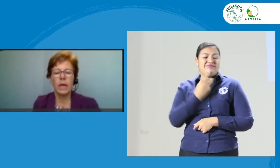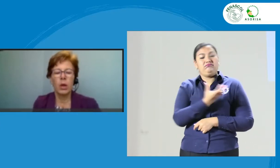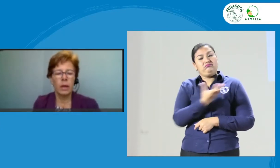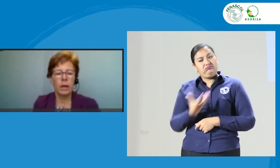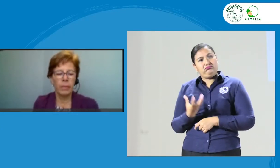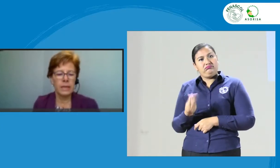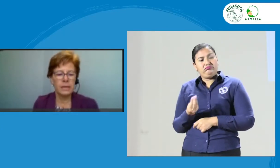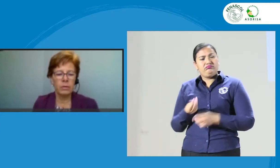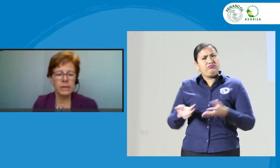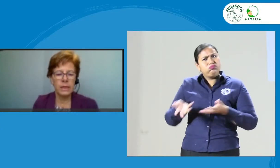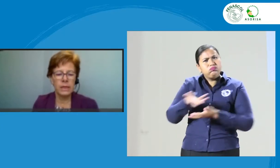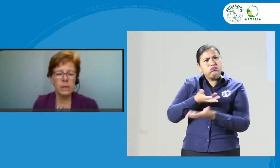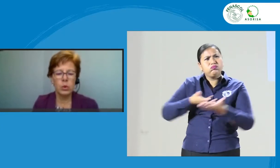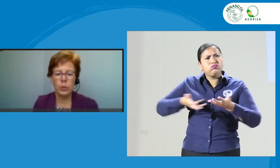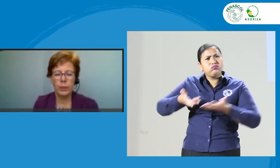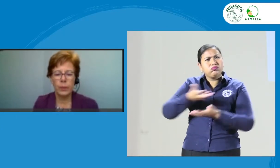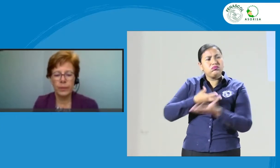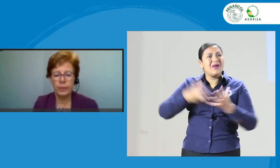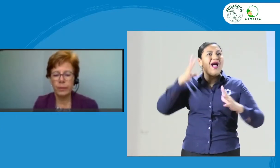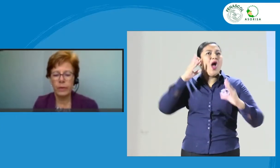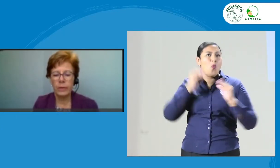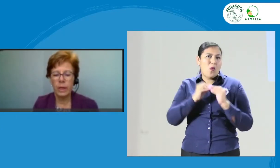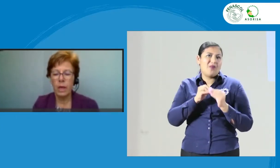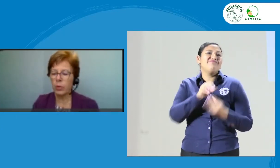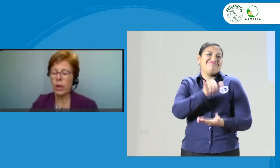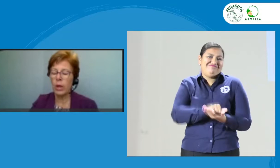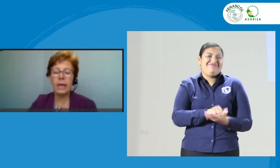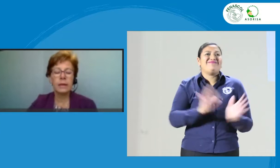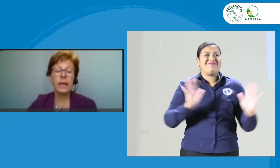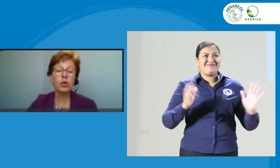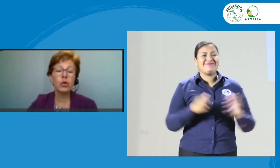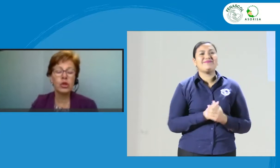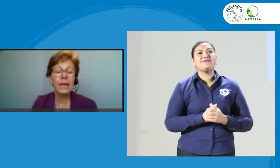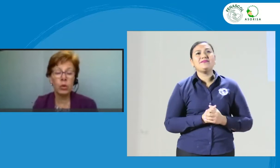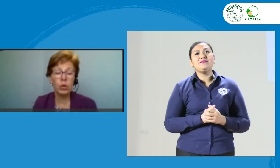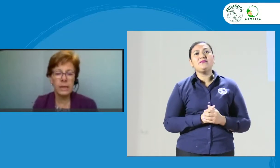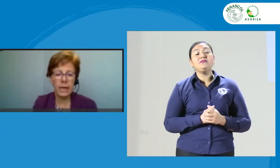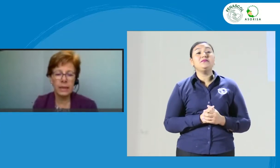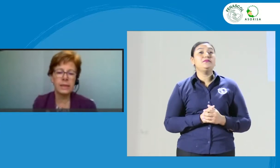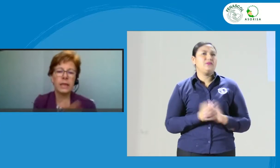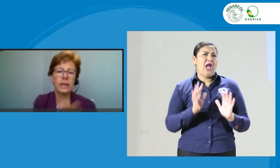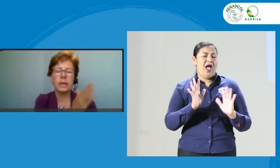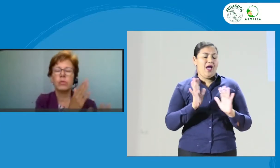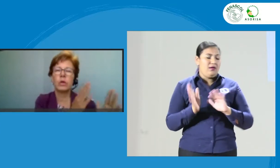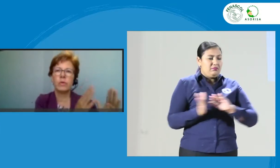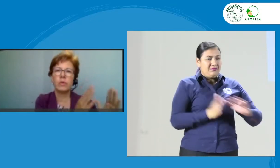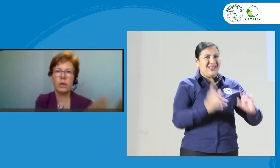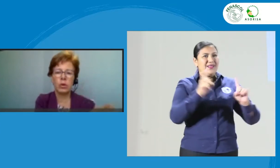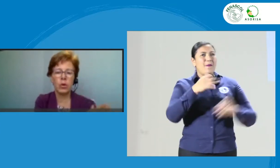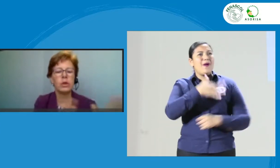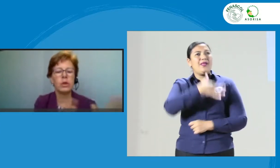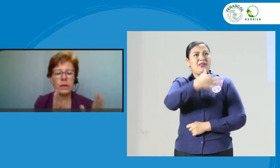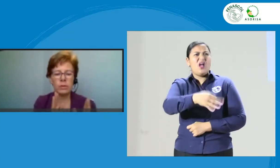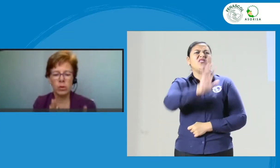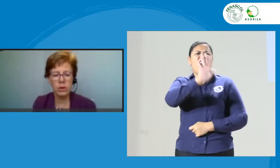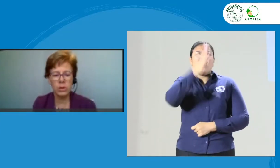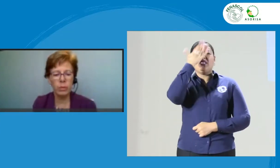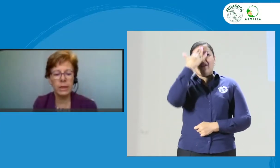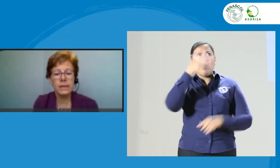Para establecer esto. Bueno, adentrándonos ya en lo que es la ética. Ya tenemos definido el rol, ya tenemos las competencias,